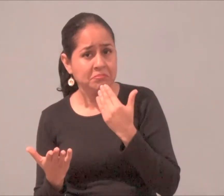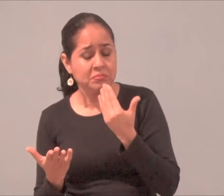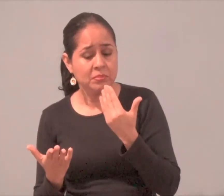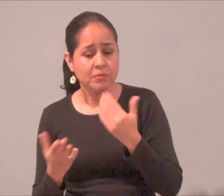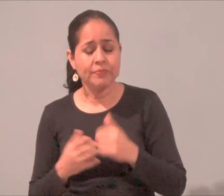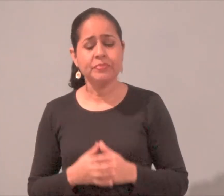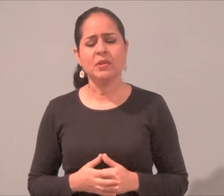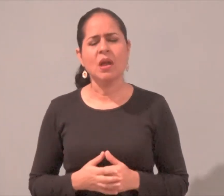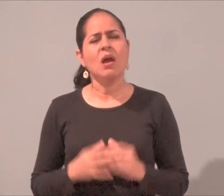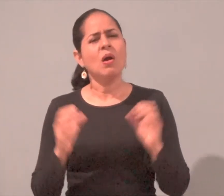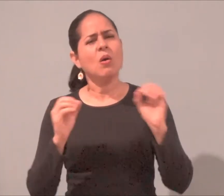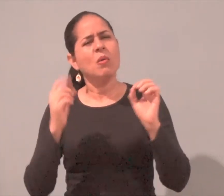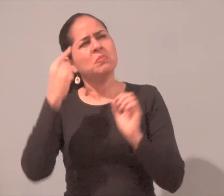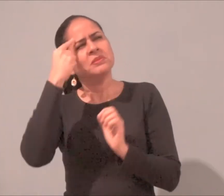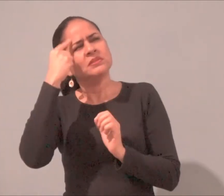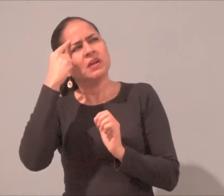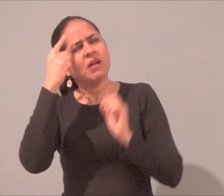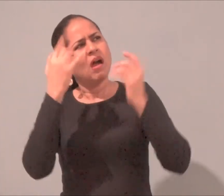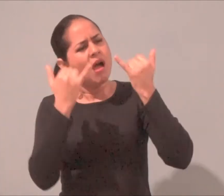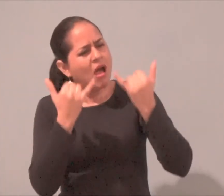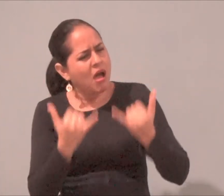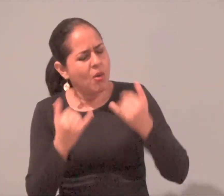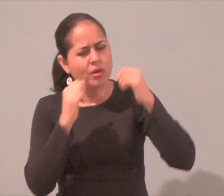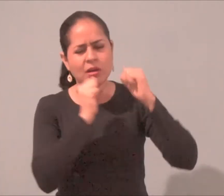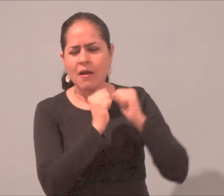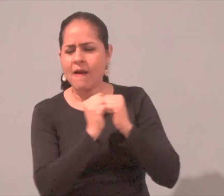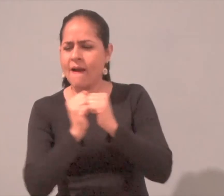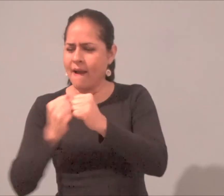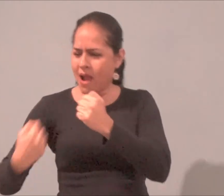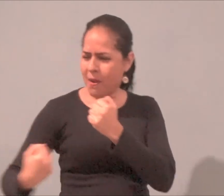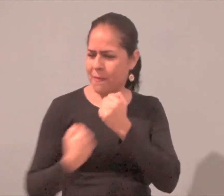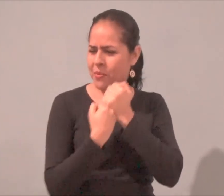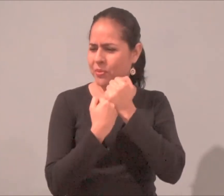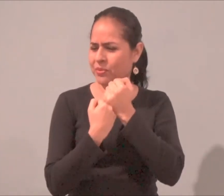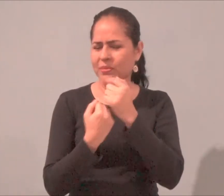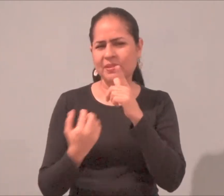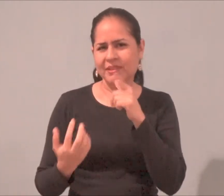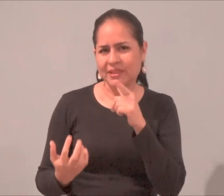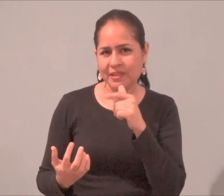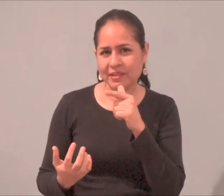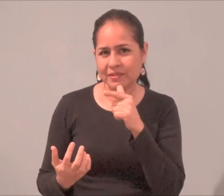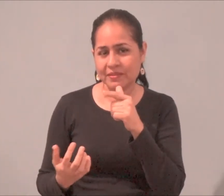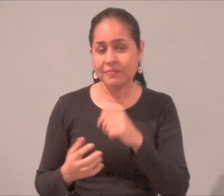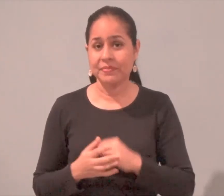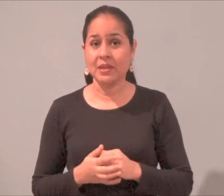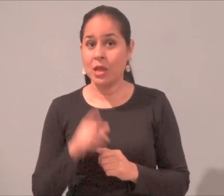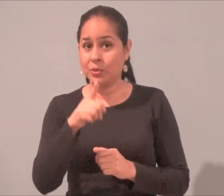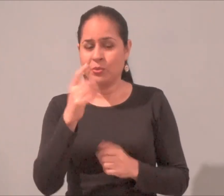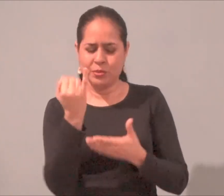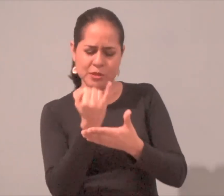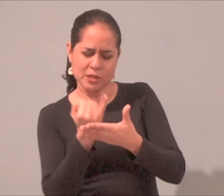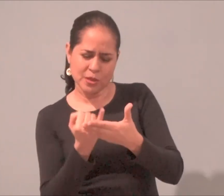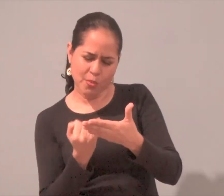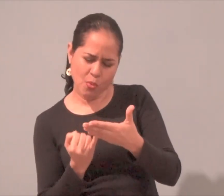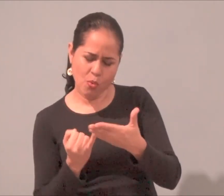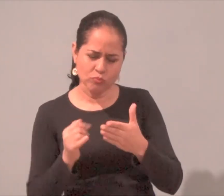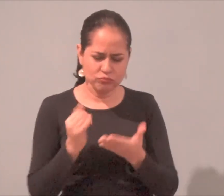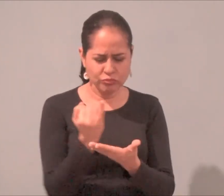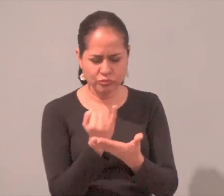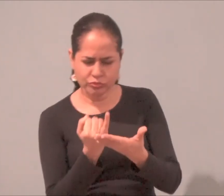¿quién me acompaña ahora? Mientras colocas tu camino Da gracias al Creador Por su compañía